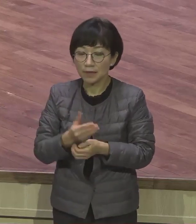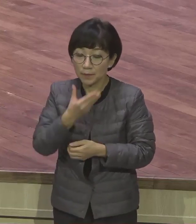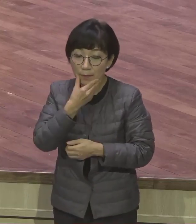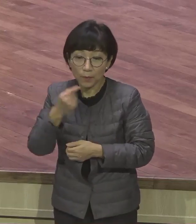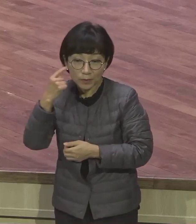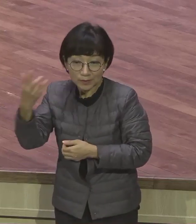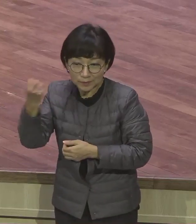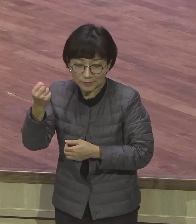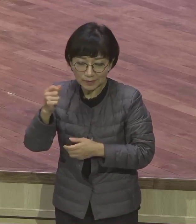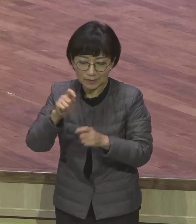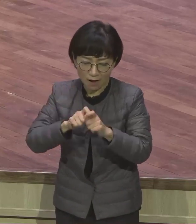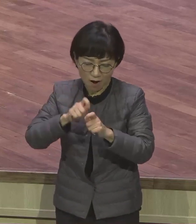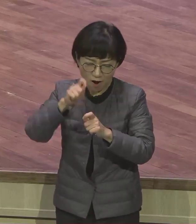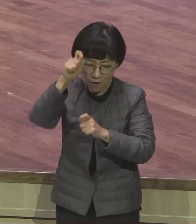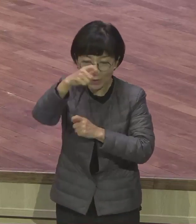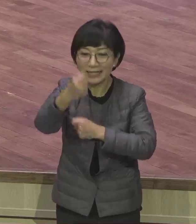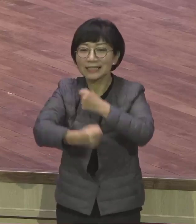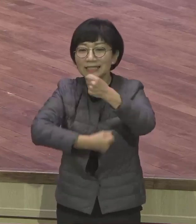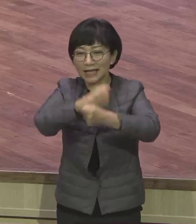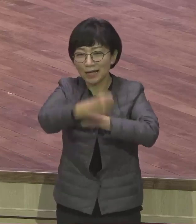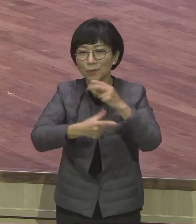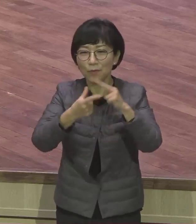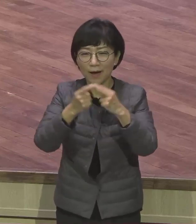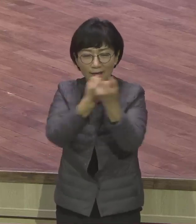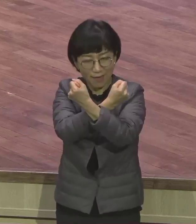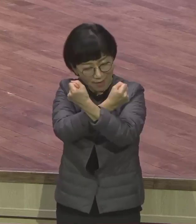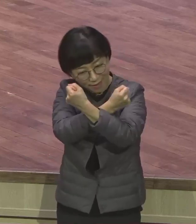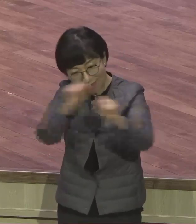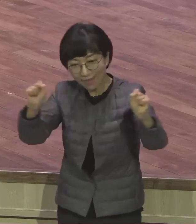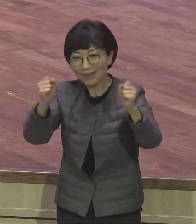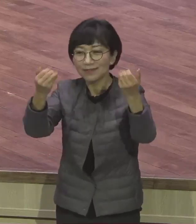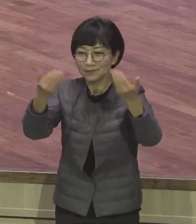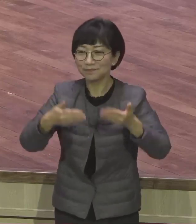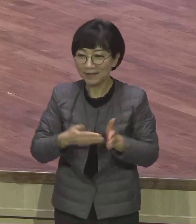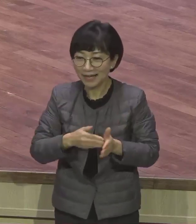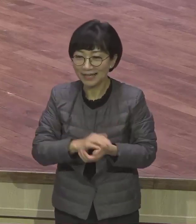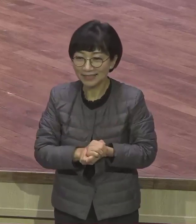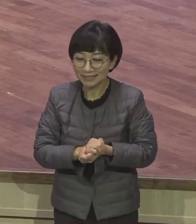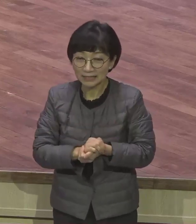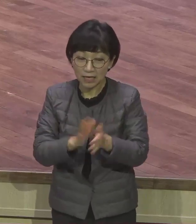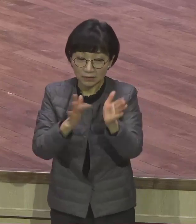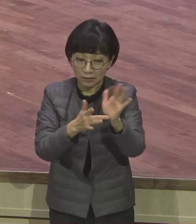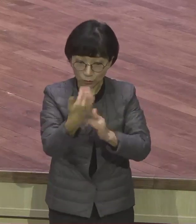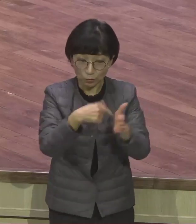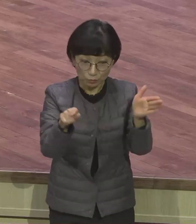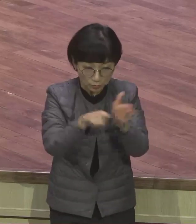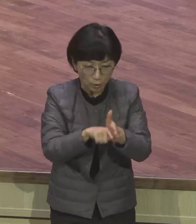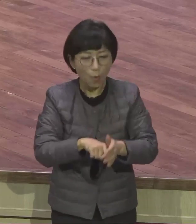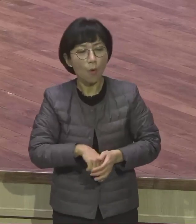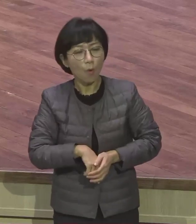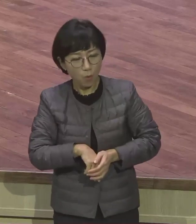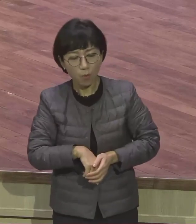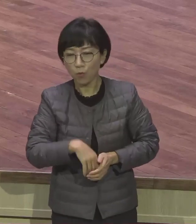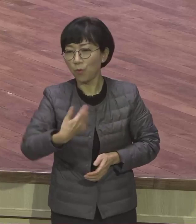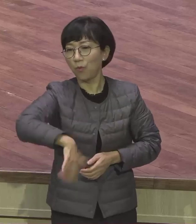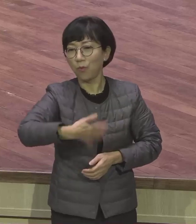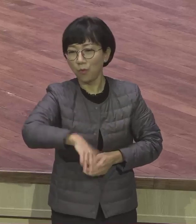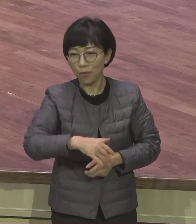해방을 주신 것이다. 예수 믿는다 말이에요. 보통 말이 아니에요. 여러분이 예수를 잘 안 믿어서 그렇지